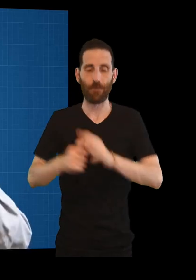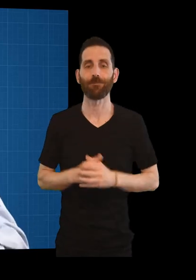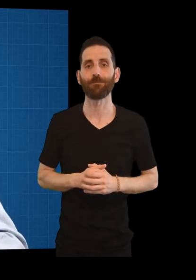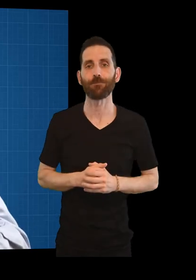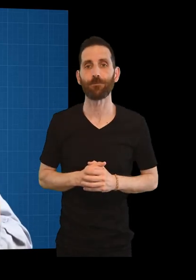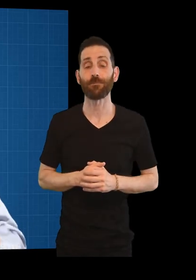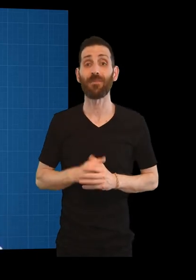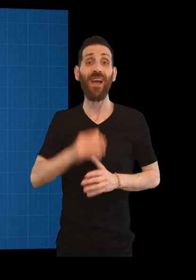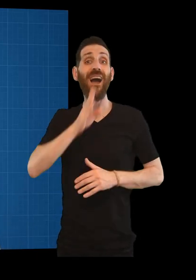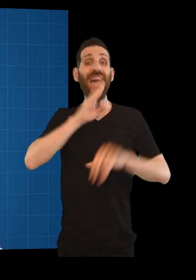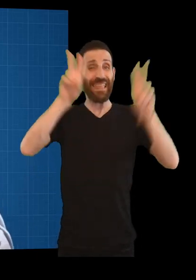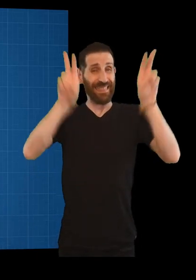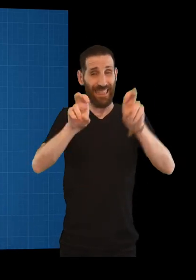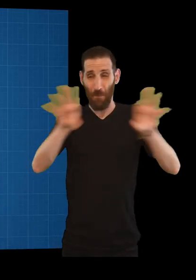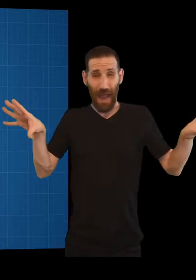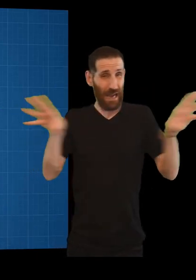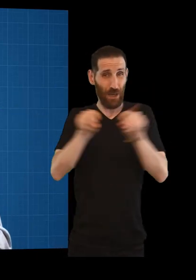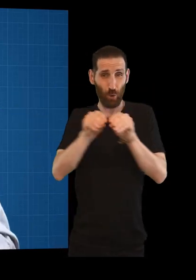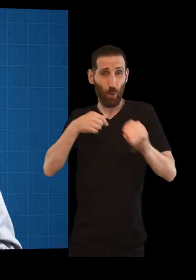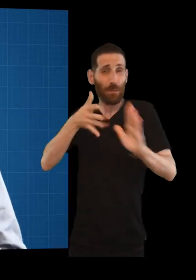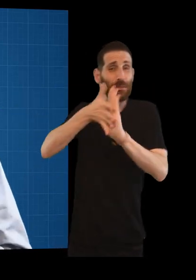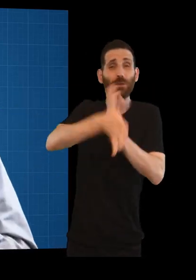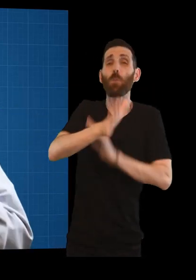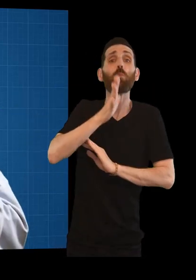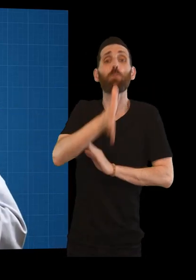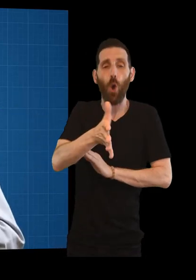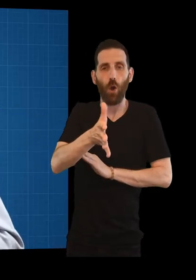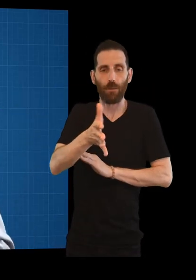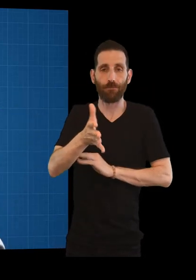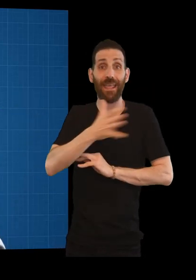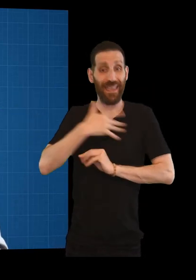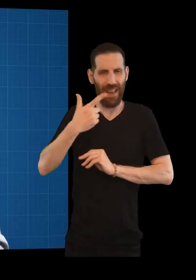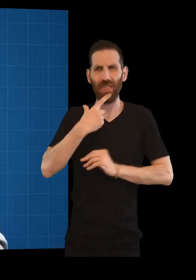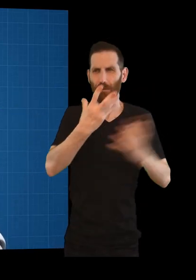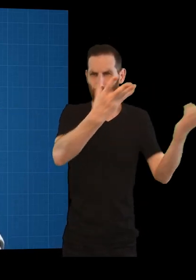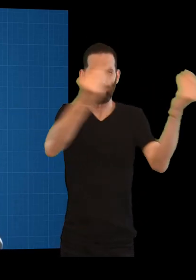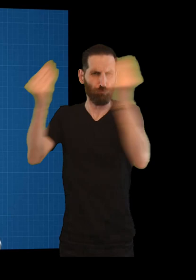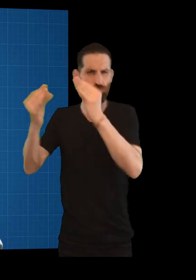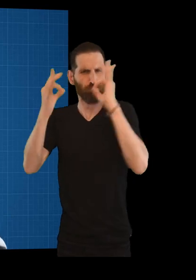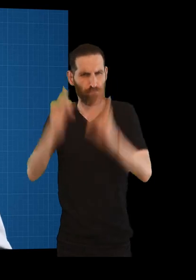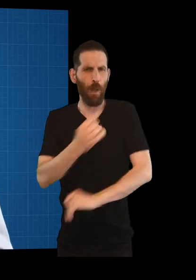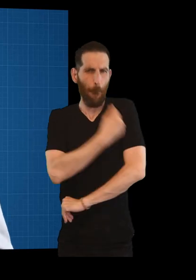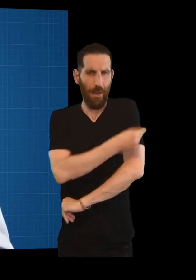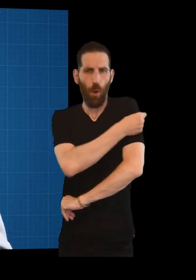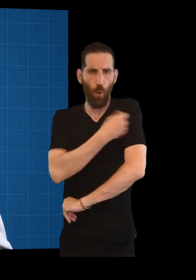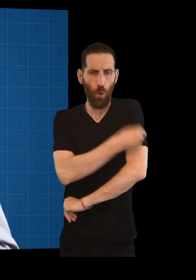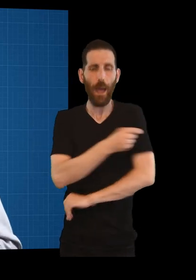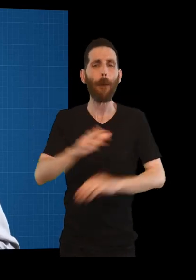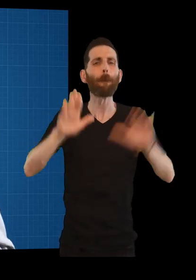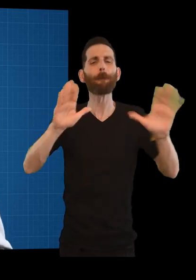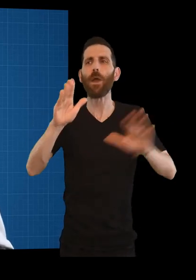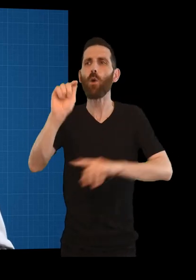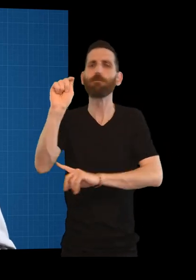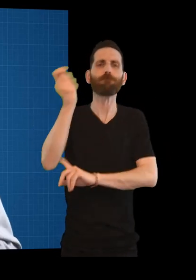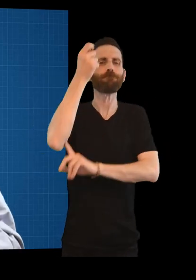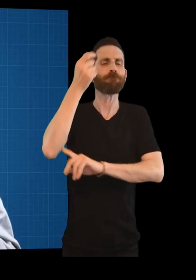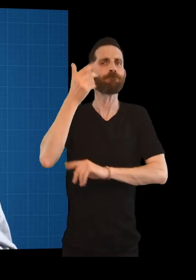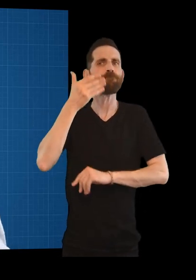actualidade. O asunto de todo isto e polo que vos conto é que moi por enriba dos centos de miles de vacinados, o mérito